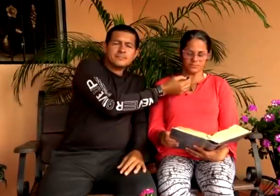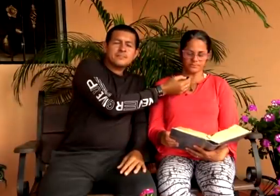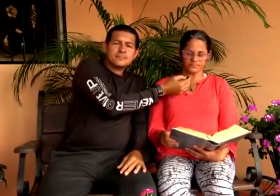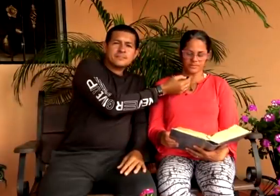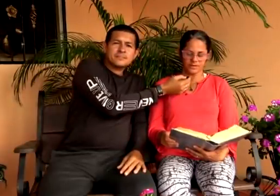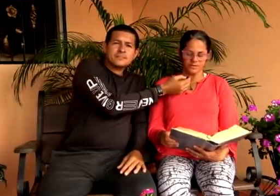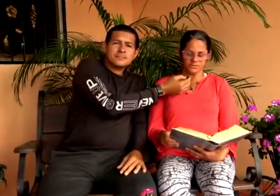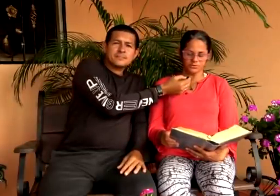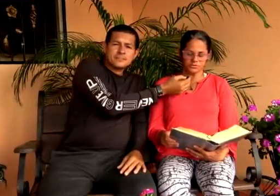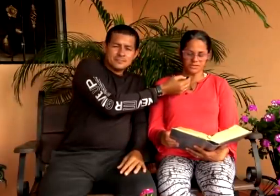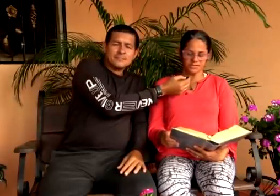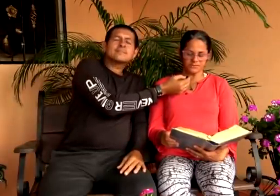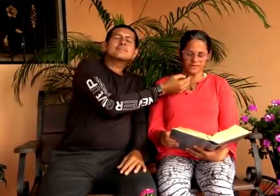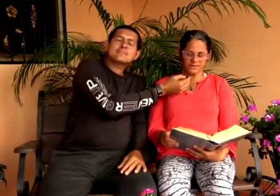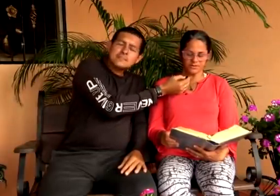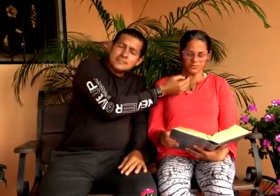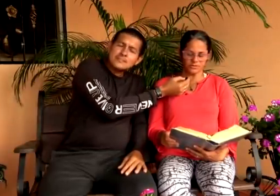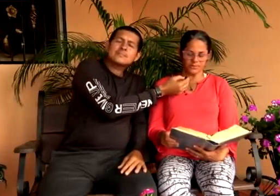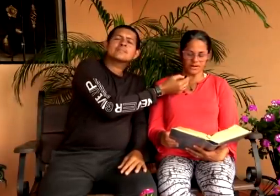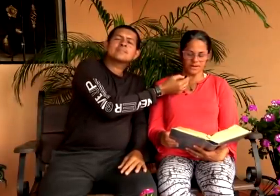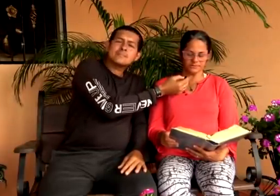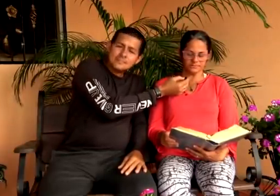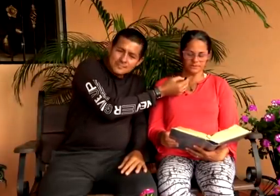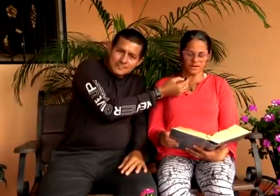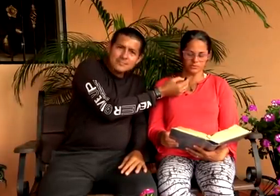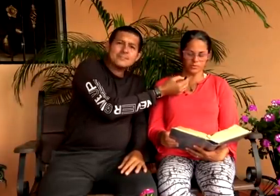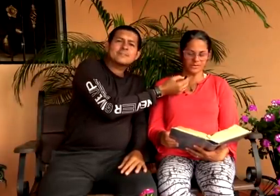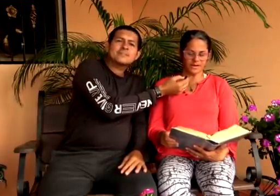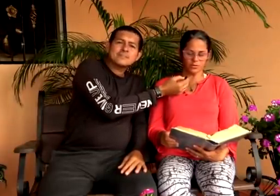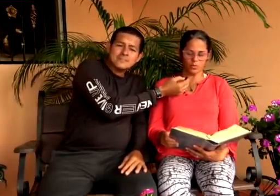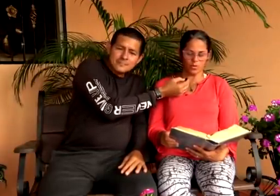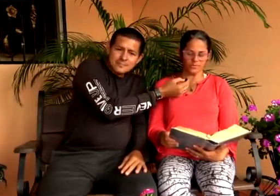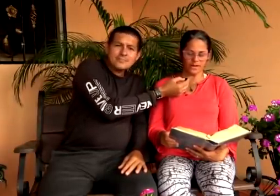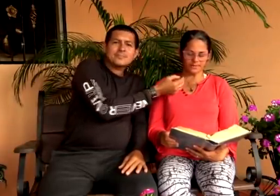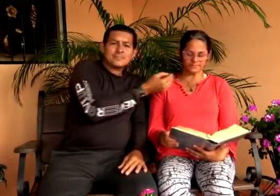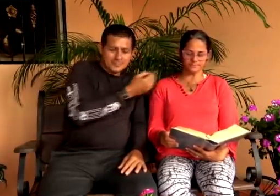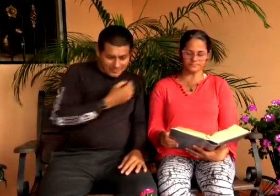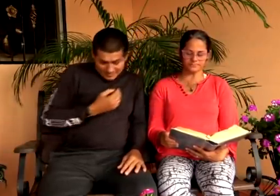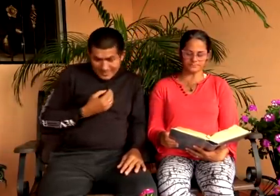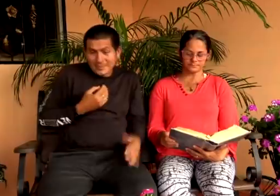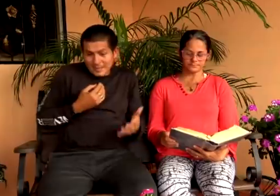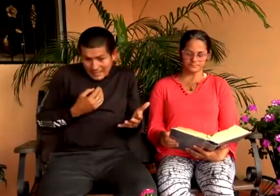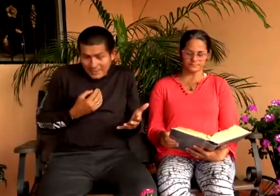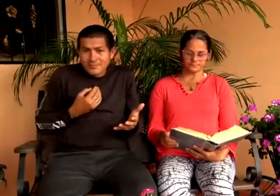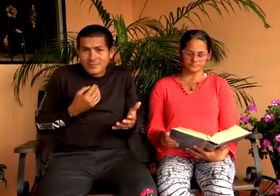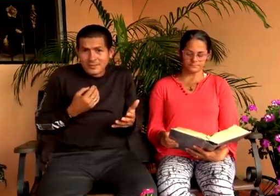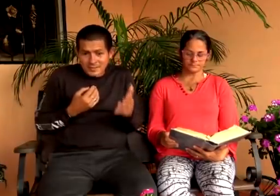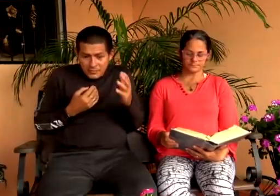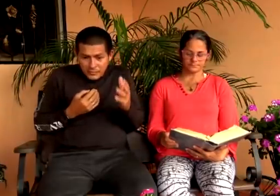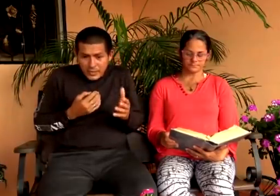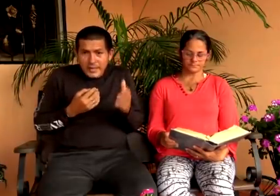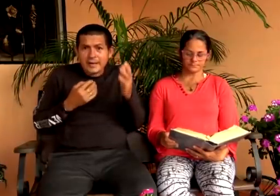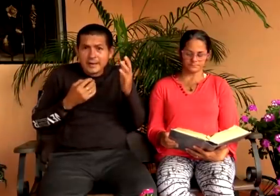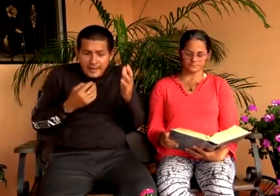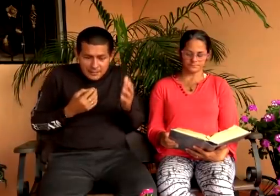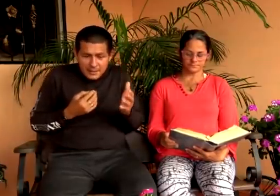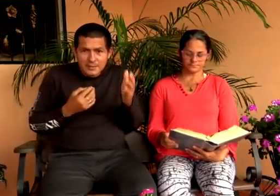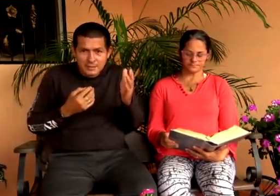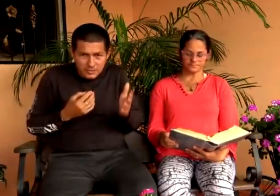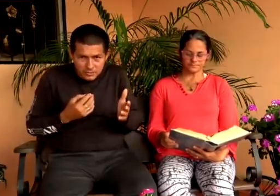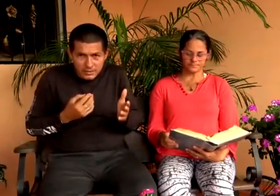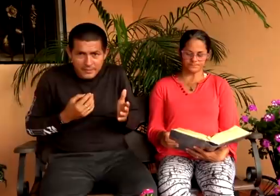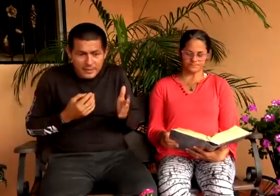les dijo, si ustedes fueran hijos de Abraham, actuarían como Abraham. Claro, si fueran